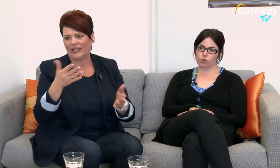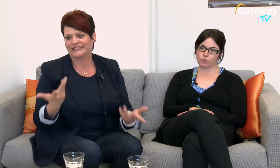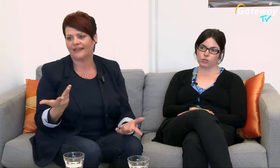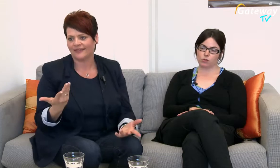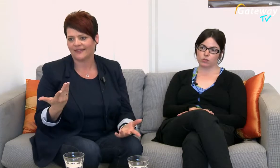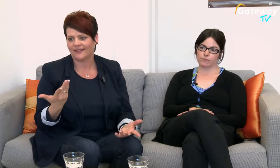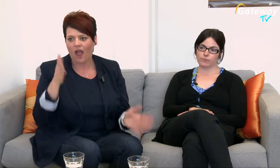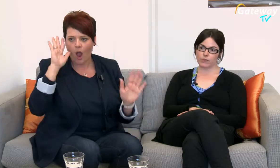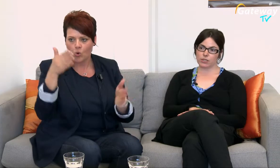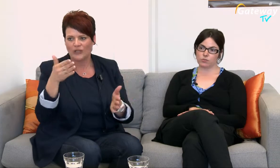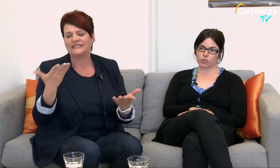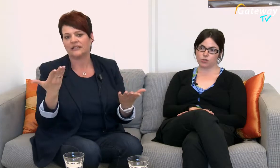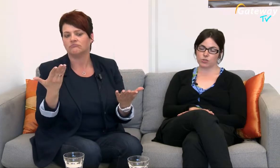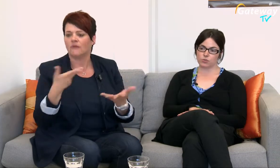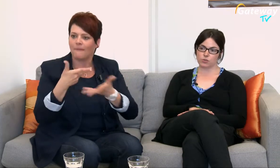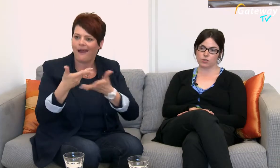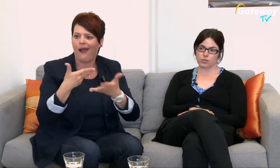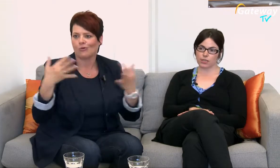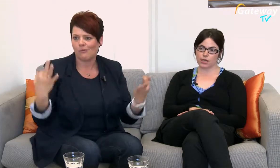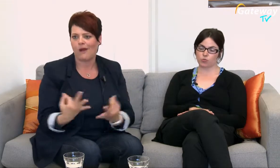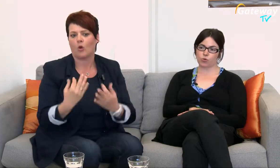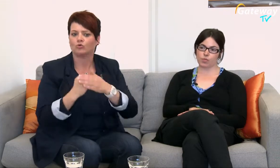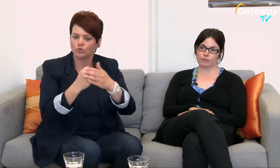kommen und auch die Unterstützung in Anspruch nehmen